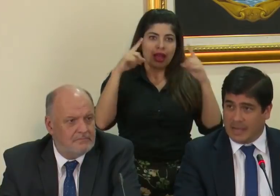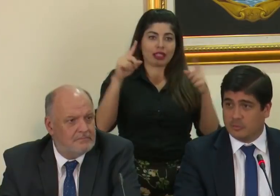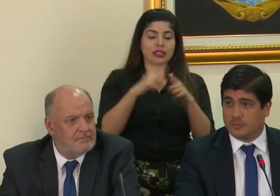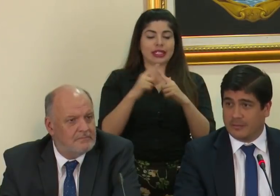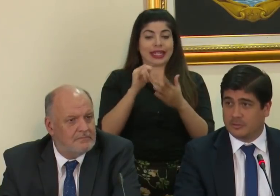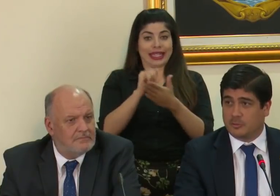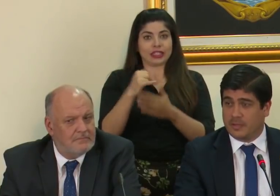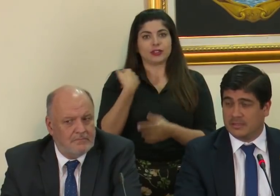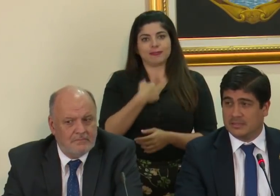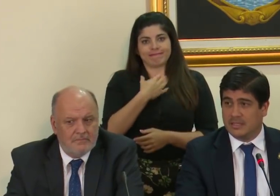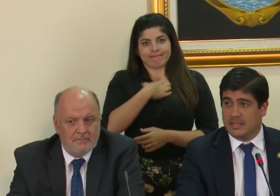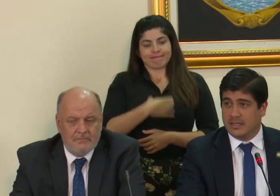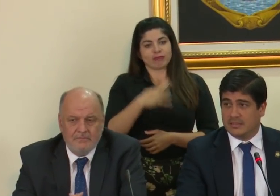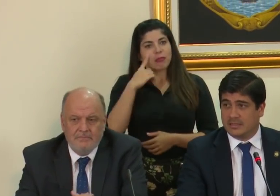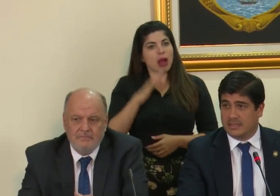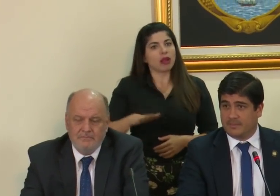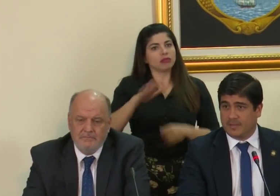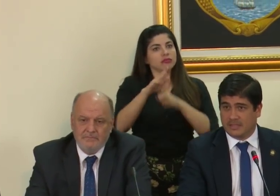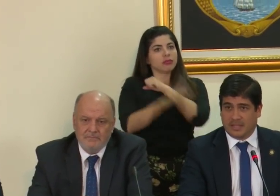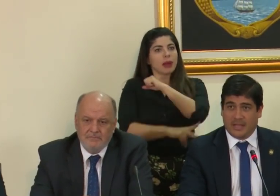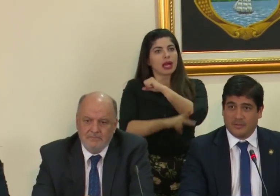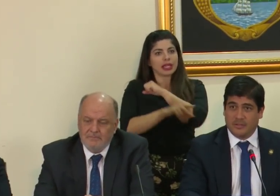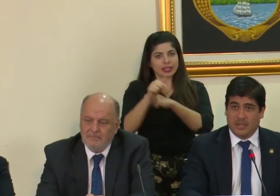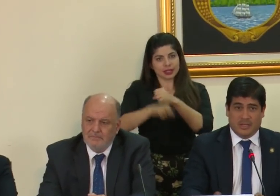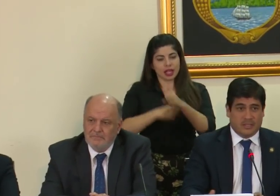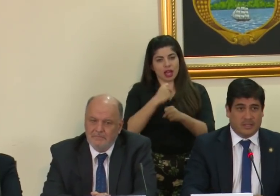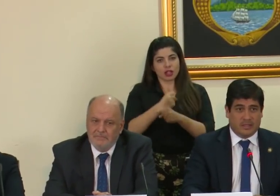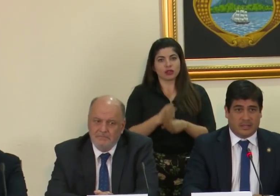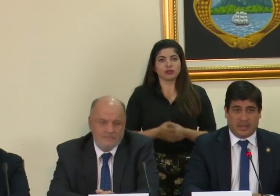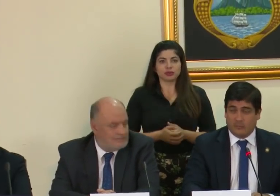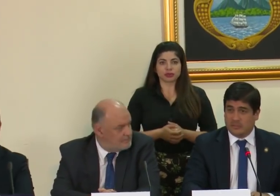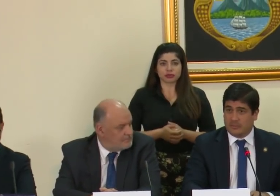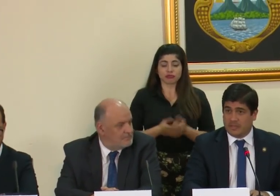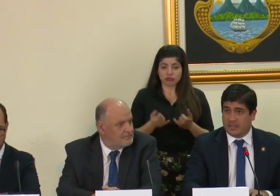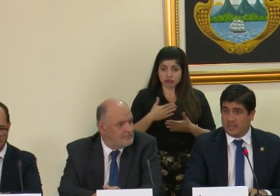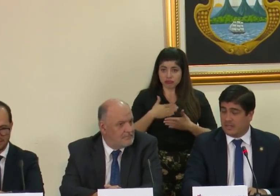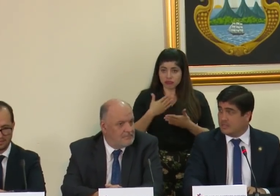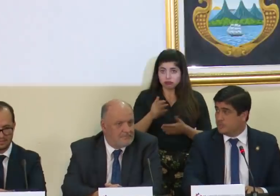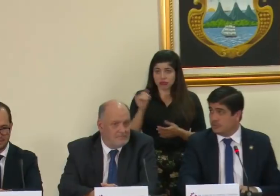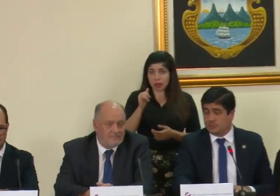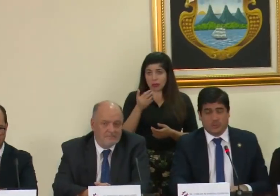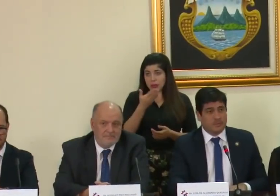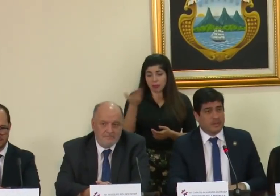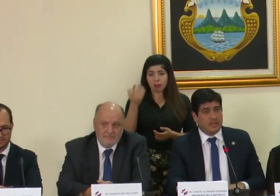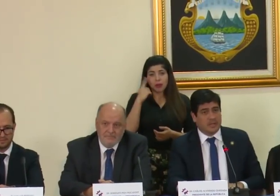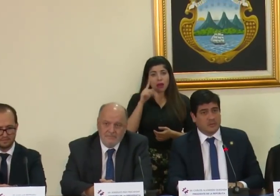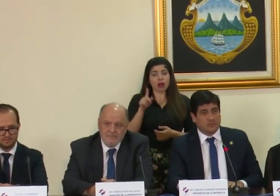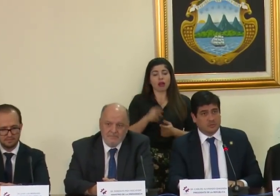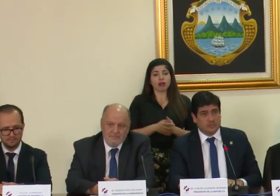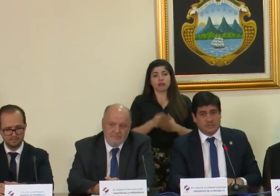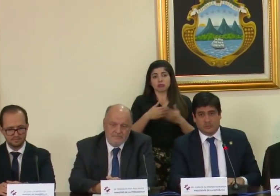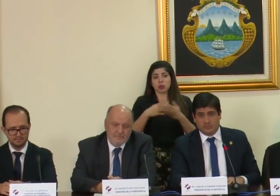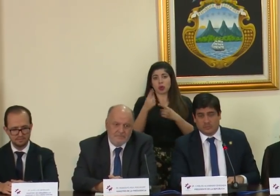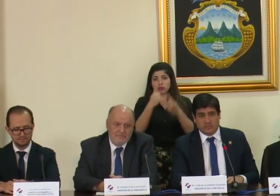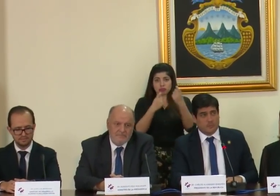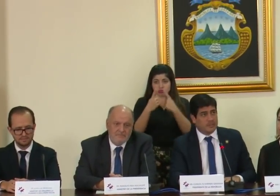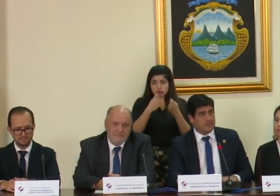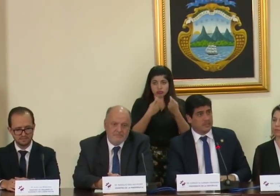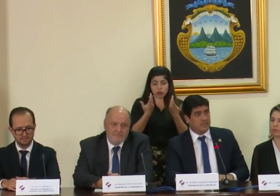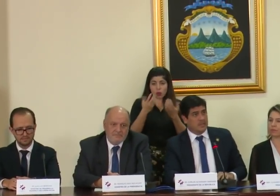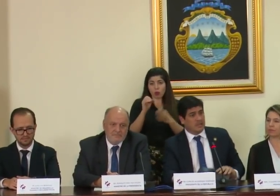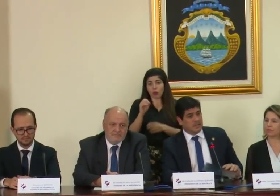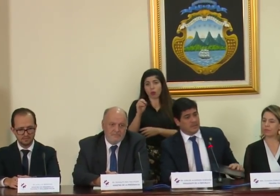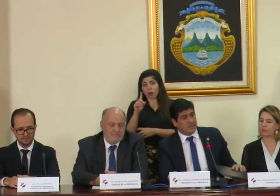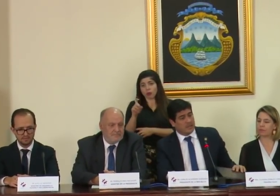deseamos para nuestro país este año. Quedamos también a la disposición para consultas o consultas